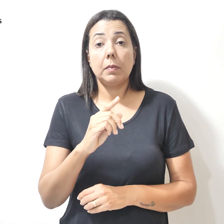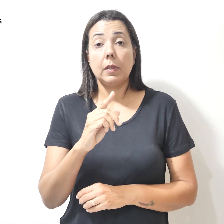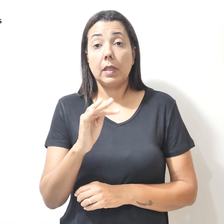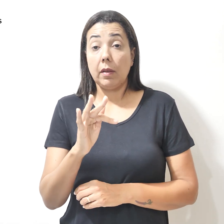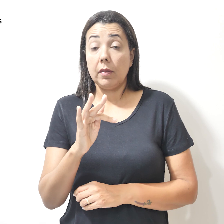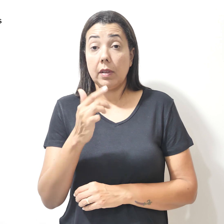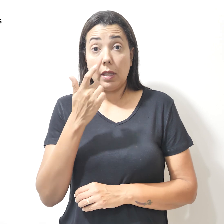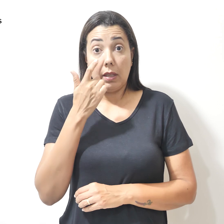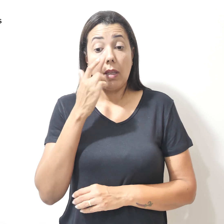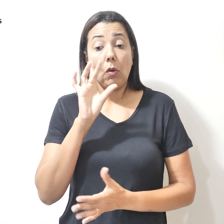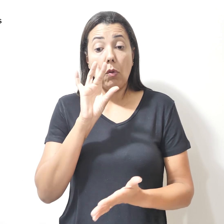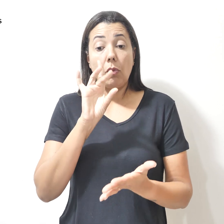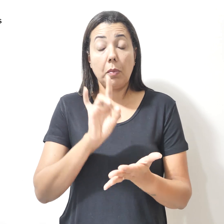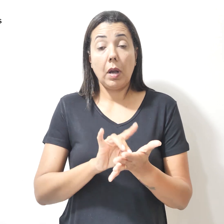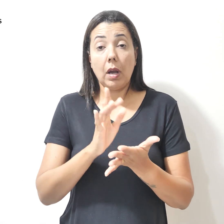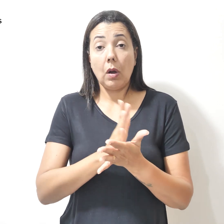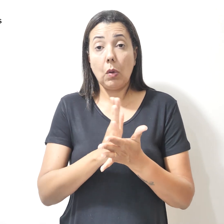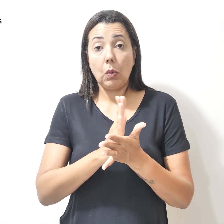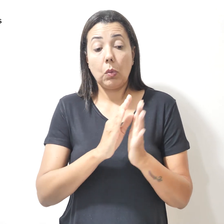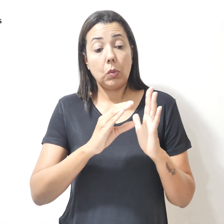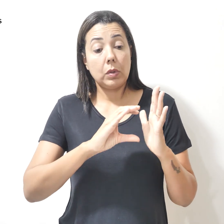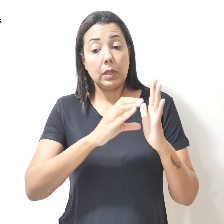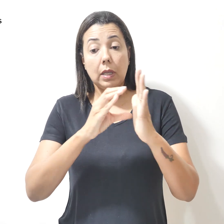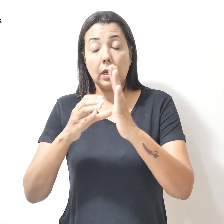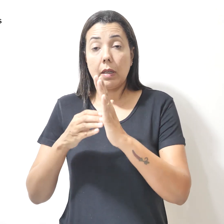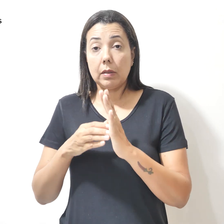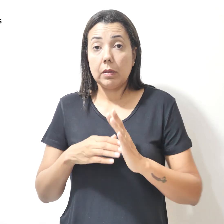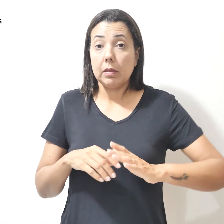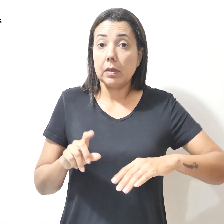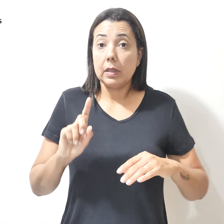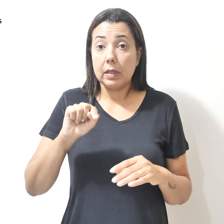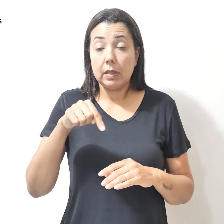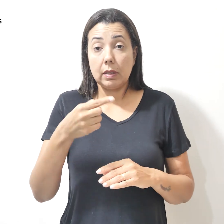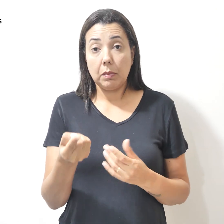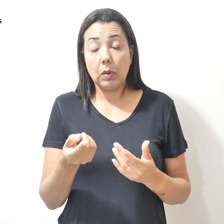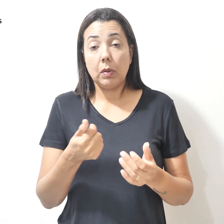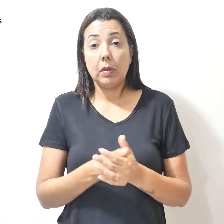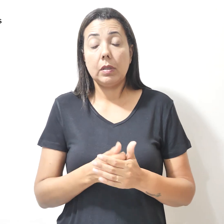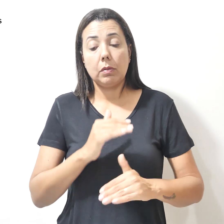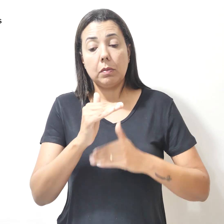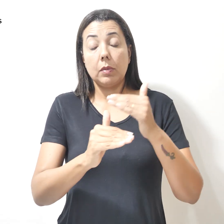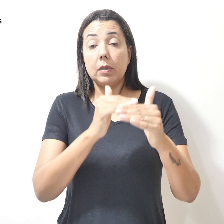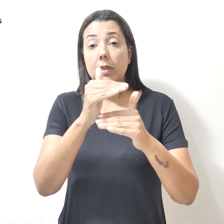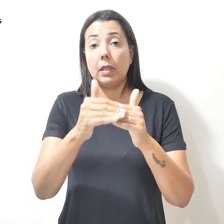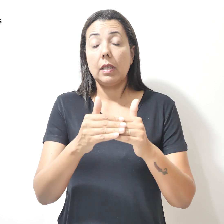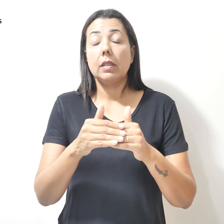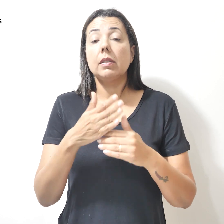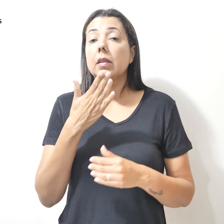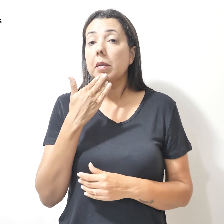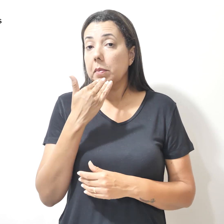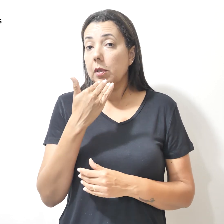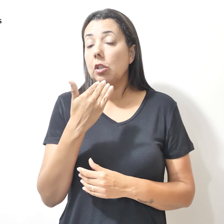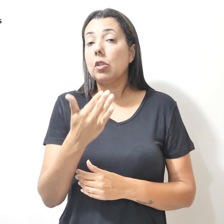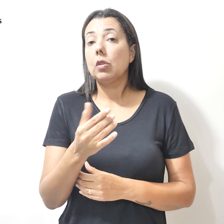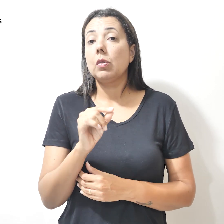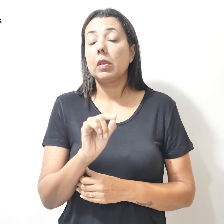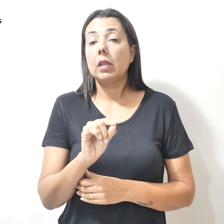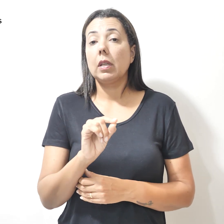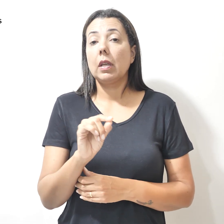confirmar alguns dados. Após essa etapa, serão solicitadas a captura do